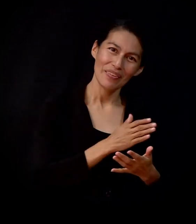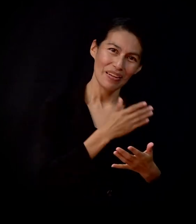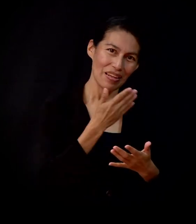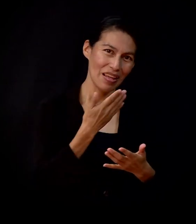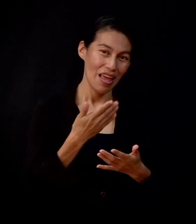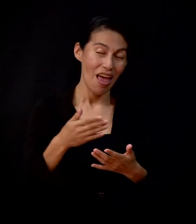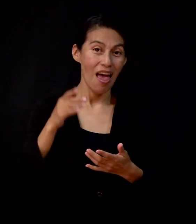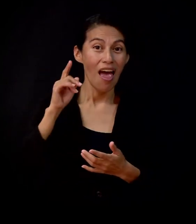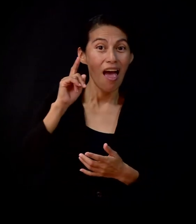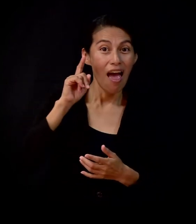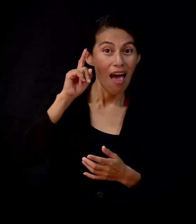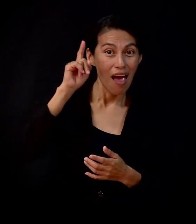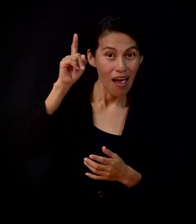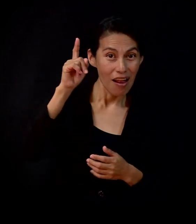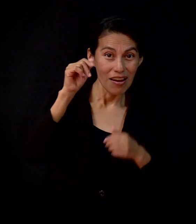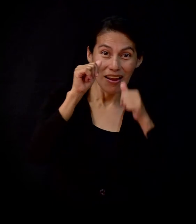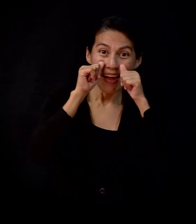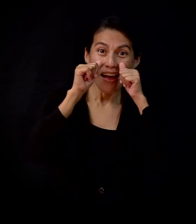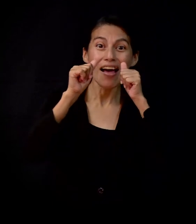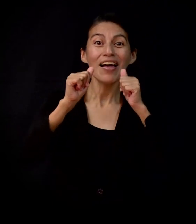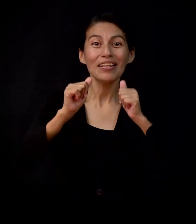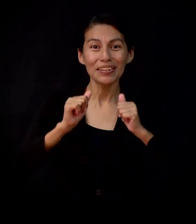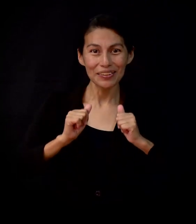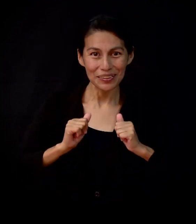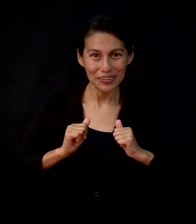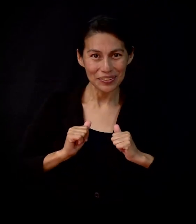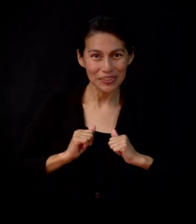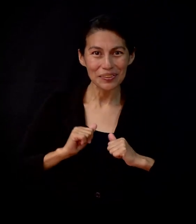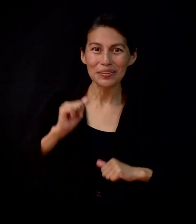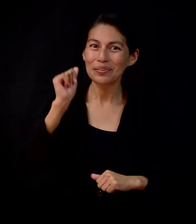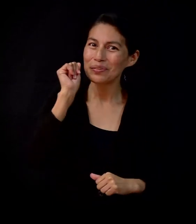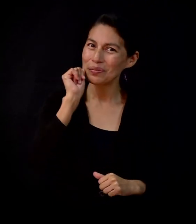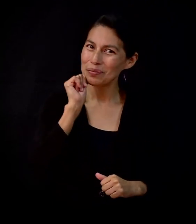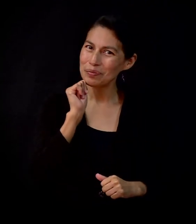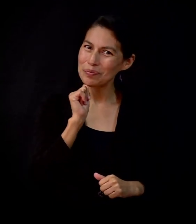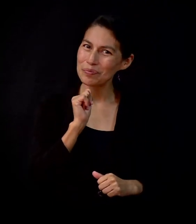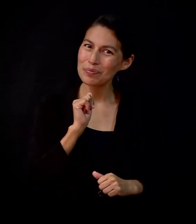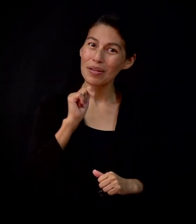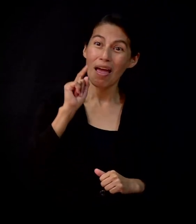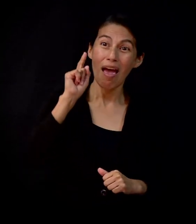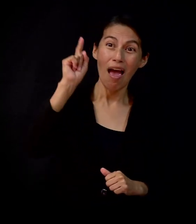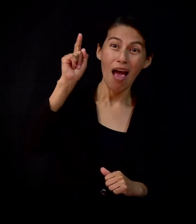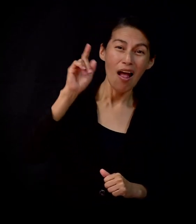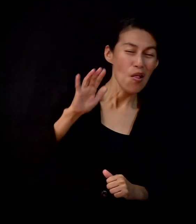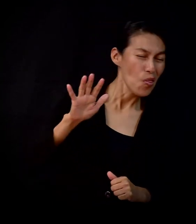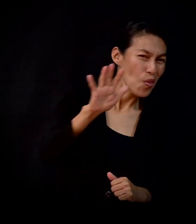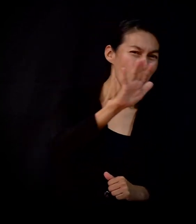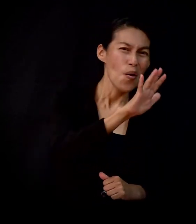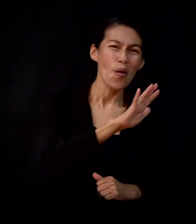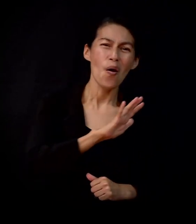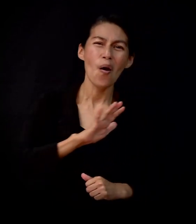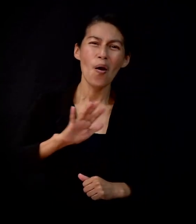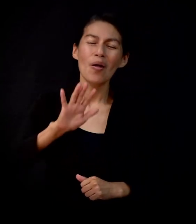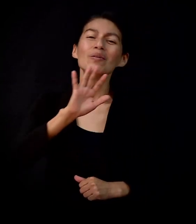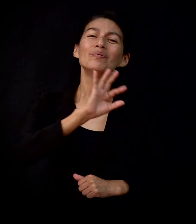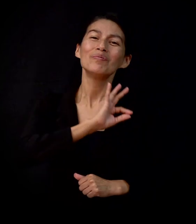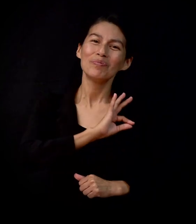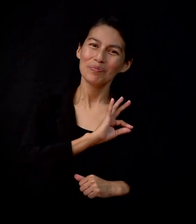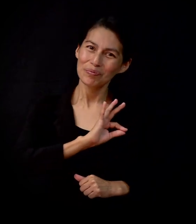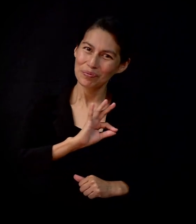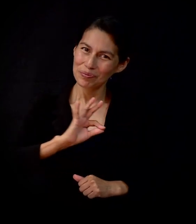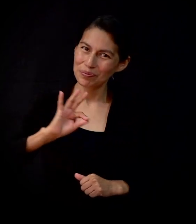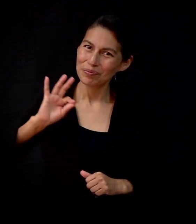Él siempre escucha, nada escapa a su poder